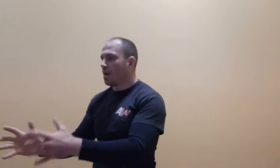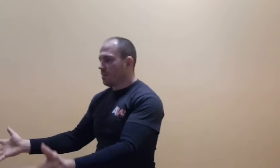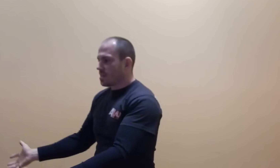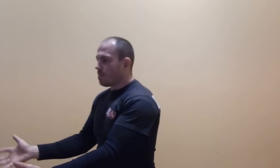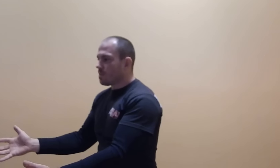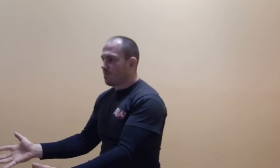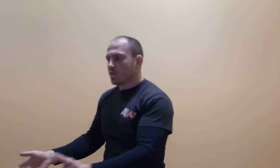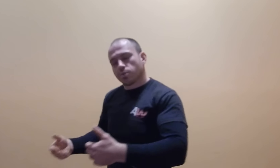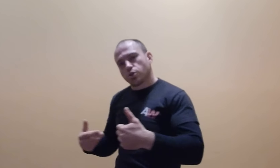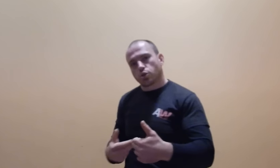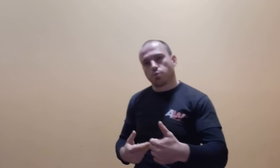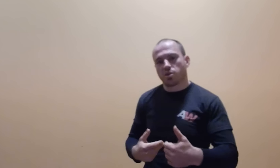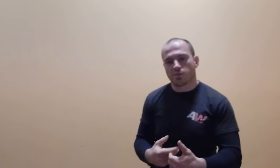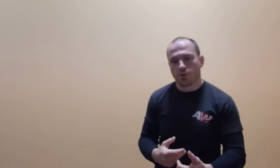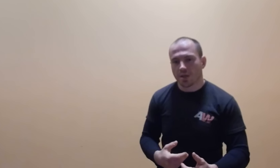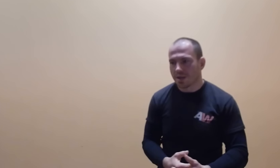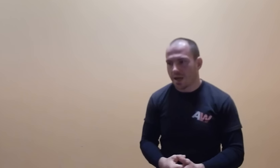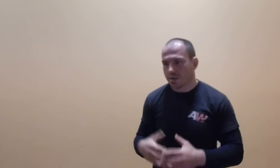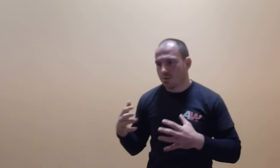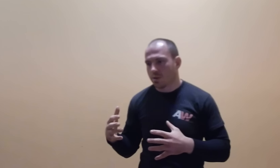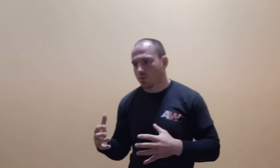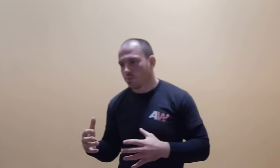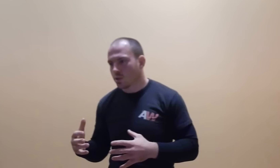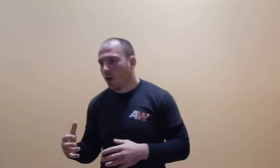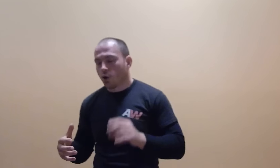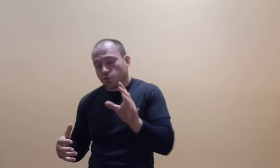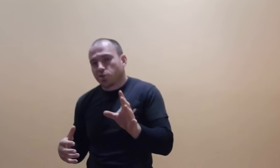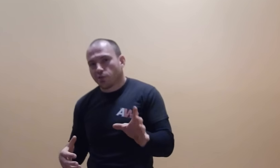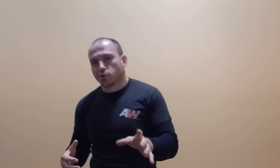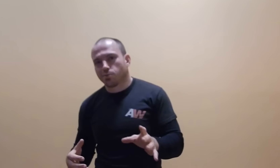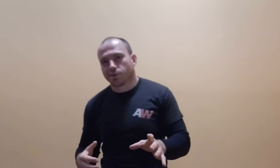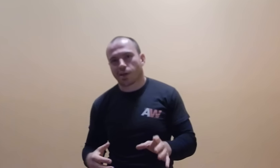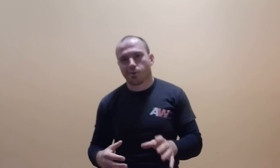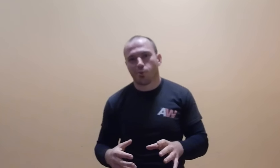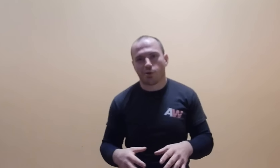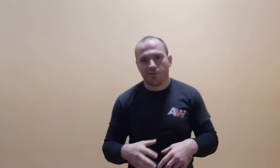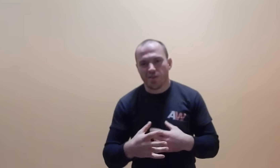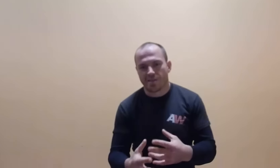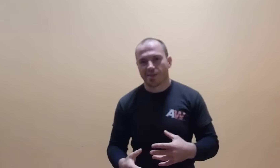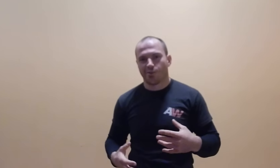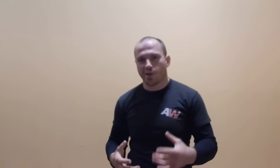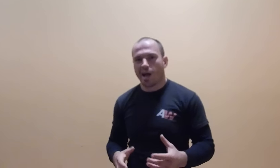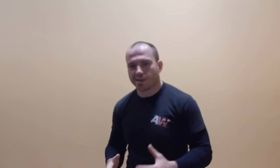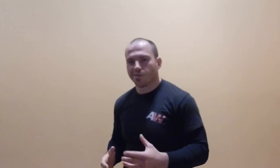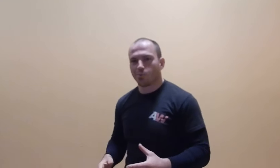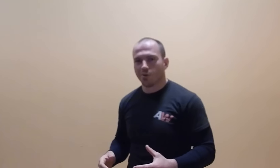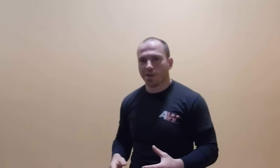samym tym fakcie, macie się skupić na swojej reakcji, ona musi być. Oczywiście nie wchodzimy tak głęboko w wizję swojej akcji obronnej,